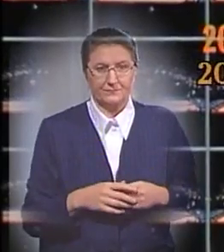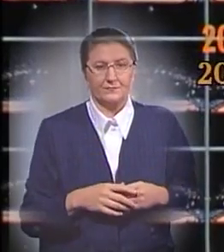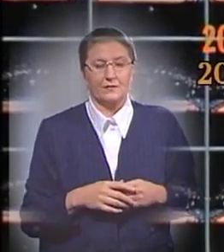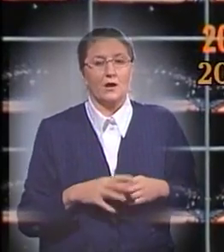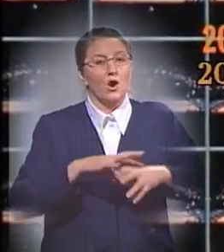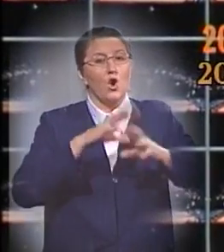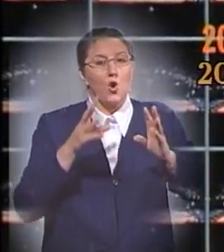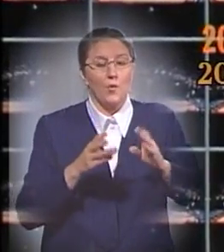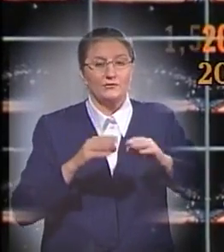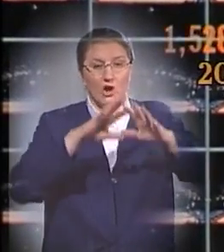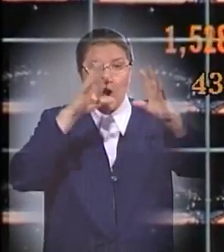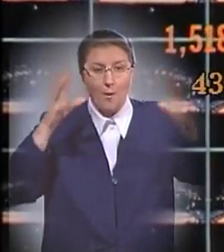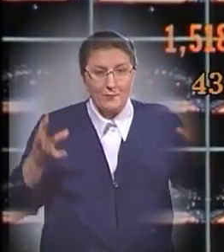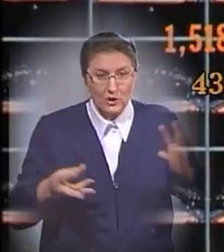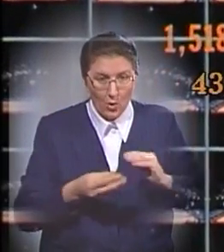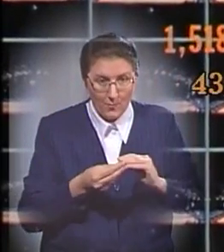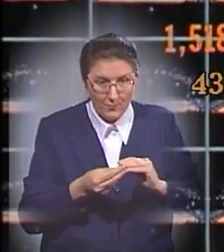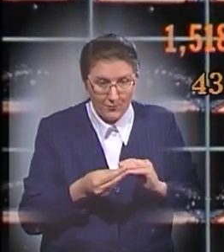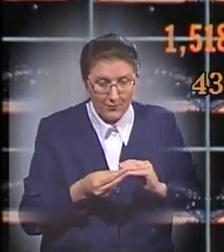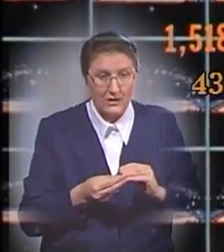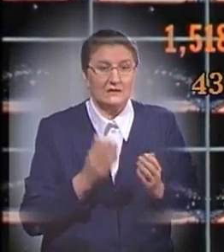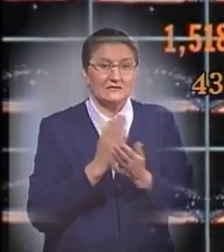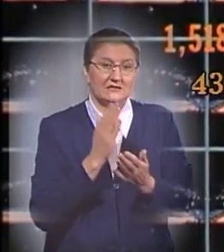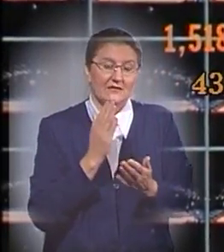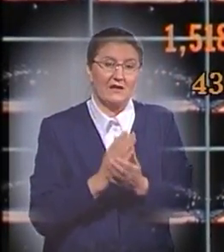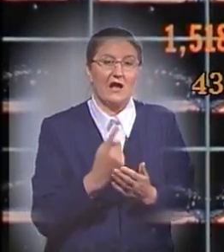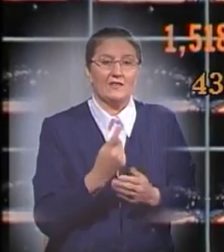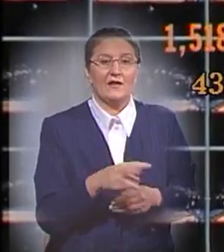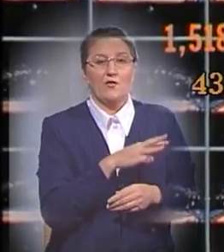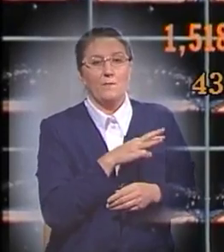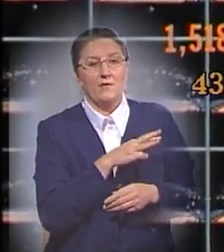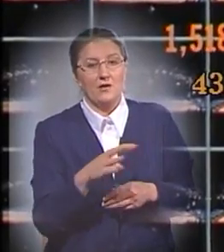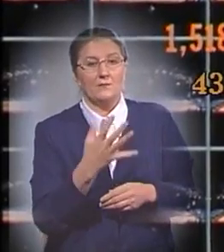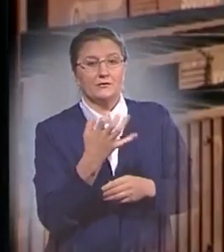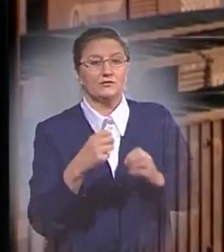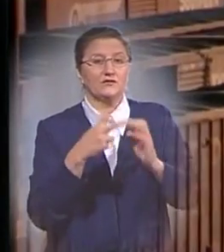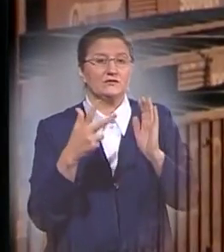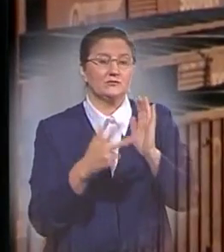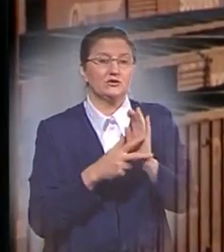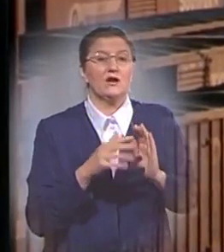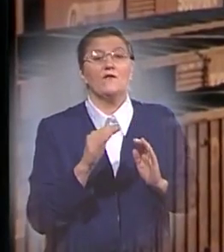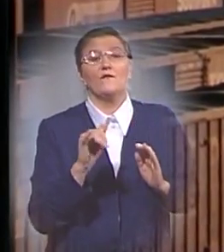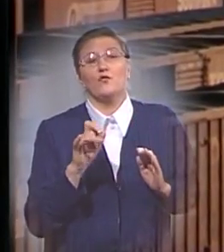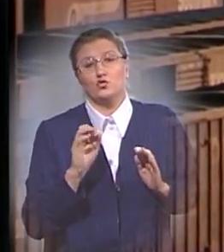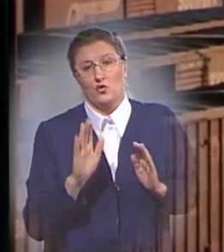Общий объем помещений на ковчеге составлял более 1 миллиона 518 тысяч кубических футов.